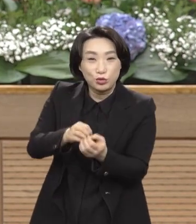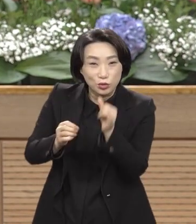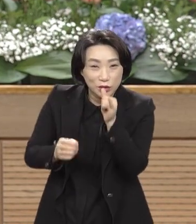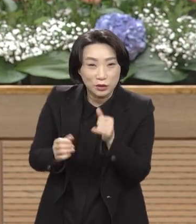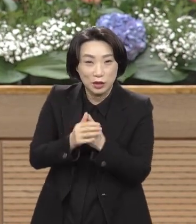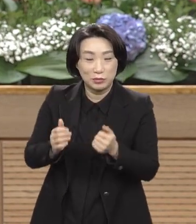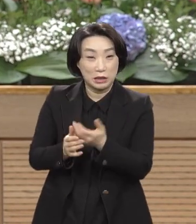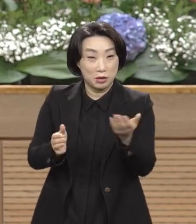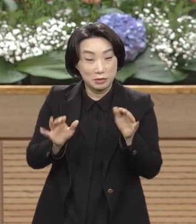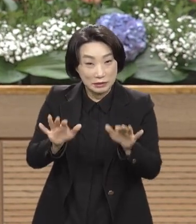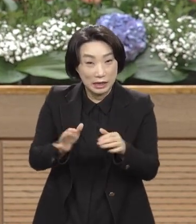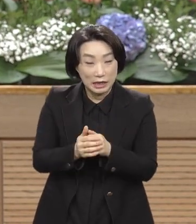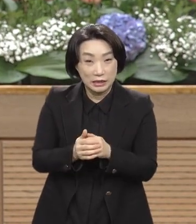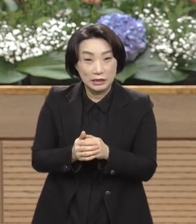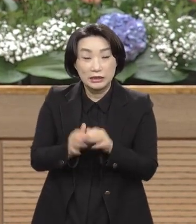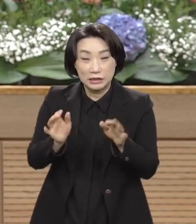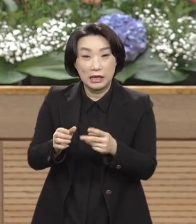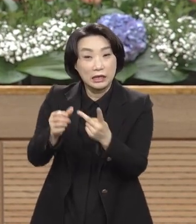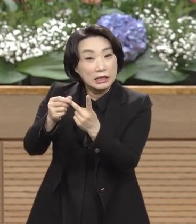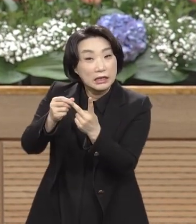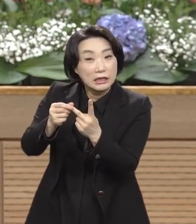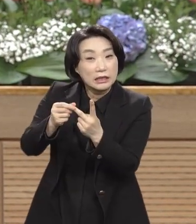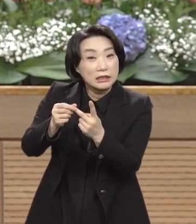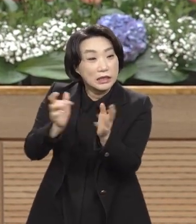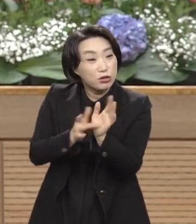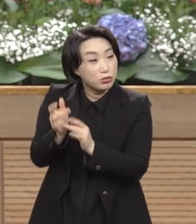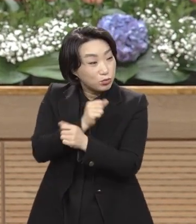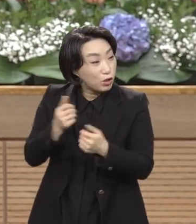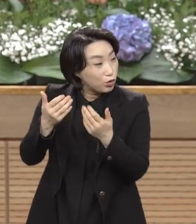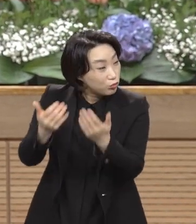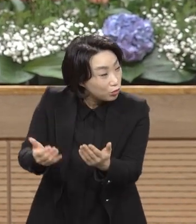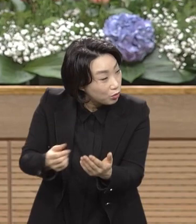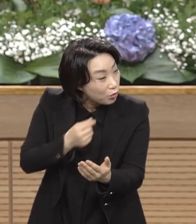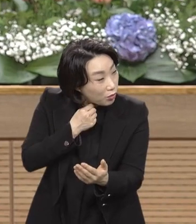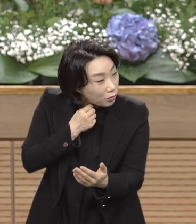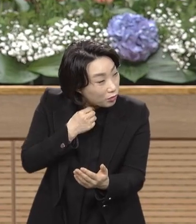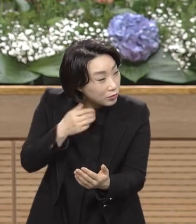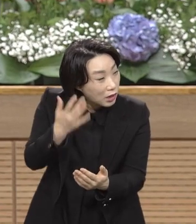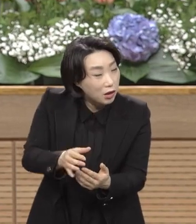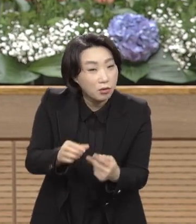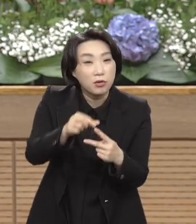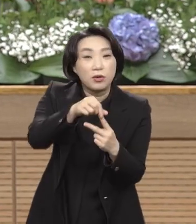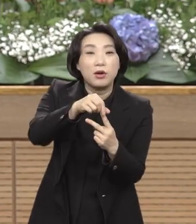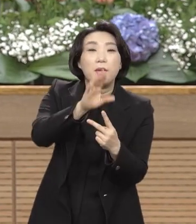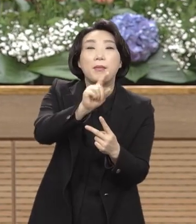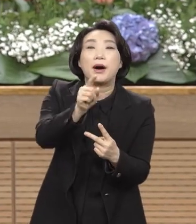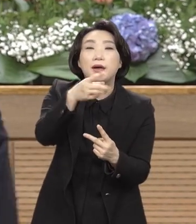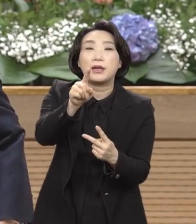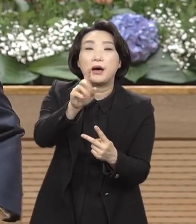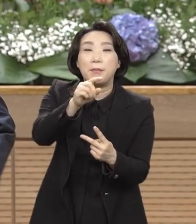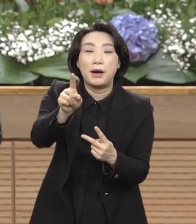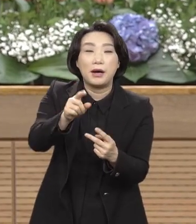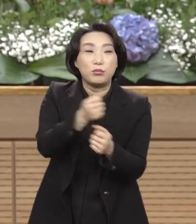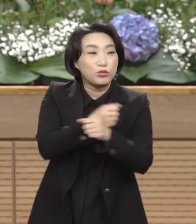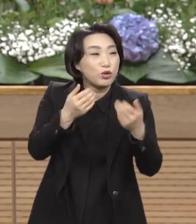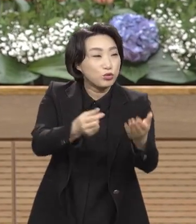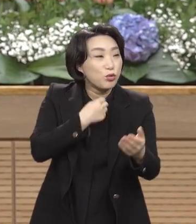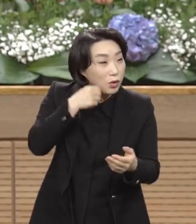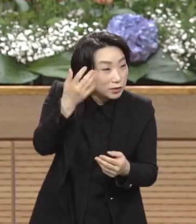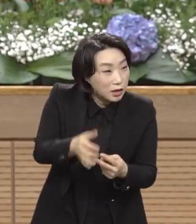예수를 놔주랴 바라바라를 놔주랴 할 때 빌라도는